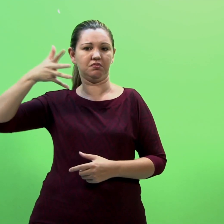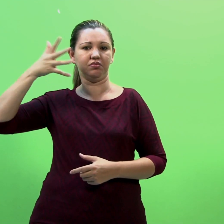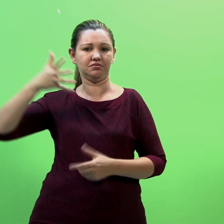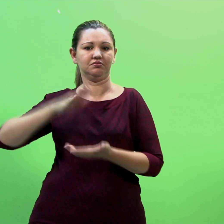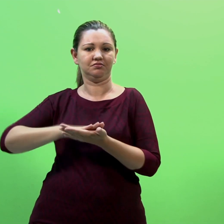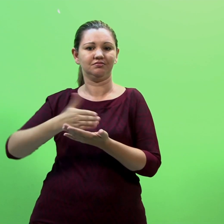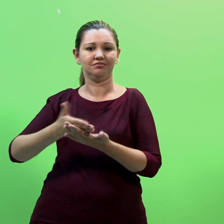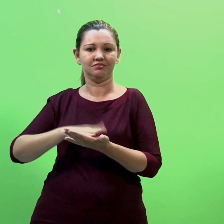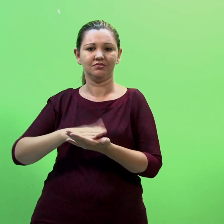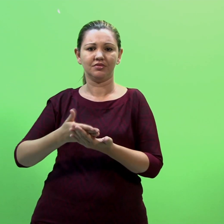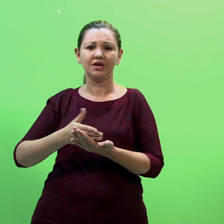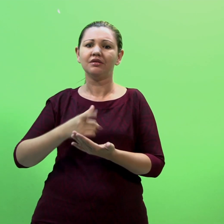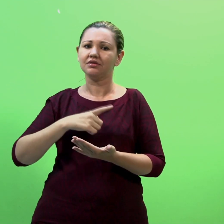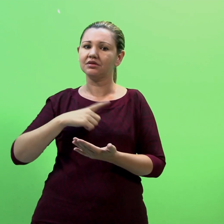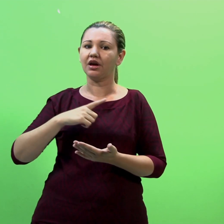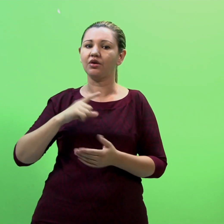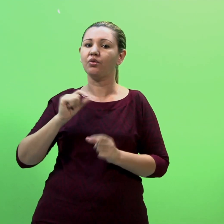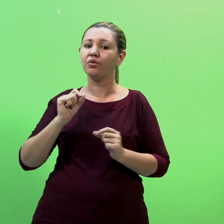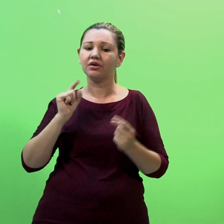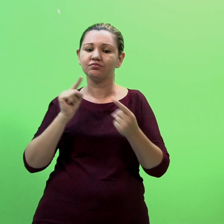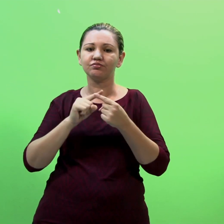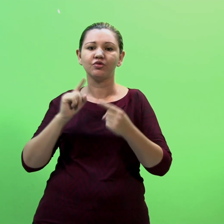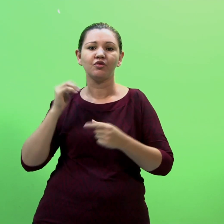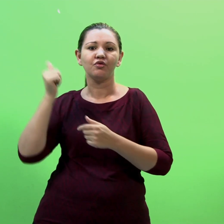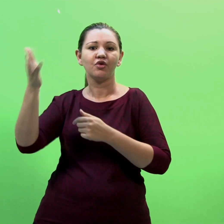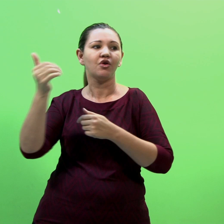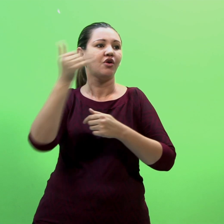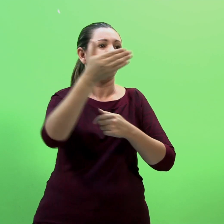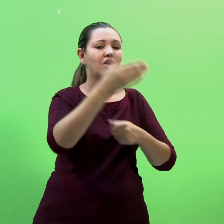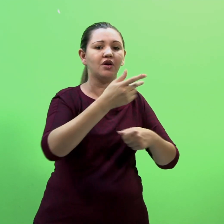O intérprete deve ser um tipo assistência e fazer melhor atender necessidades